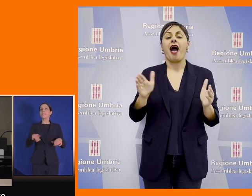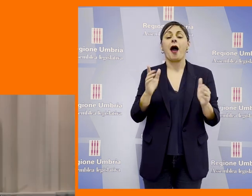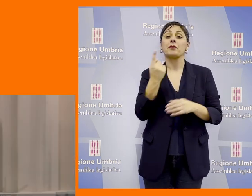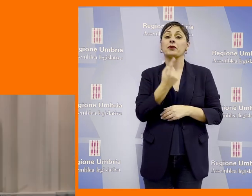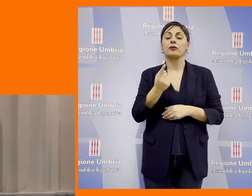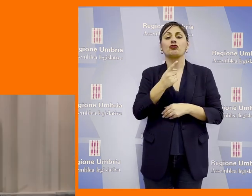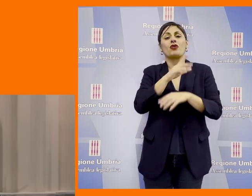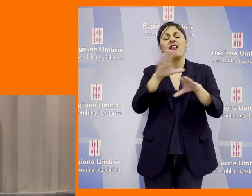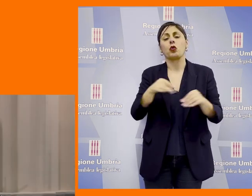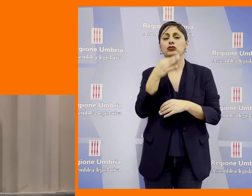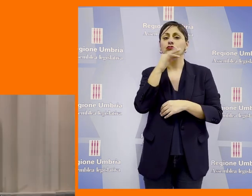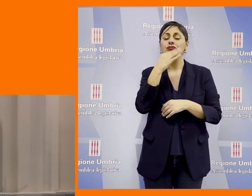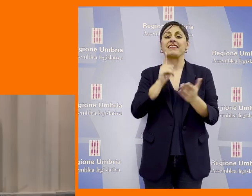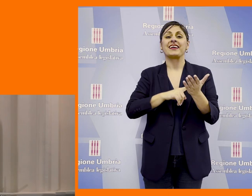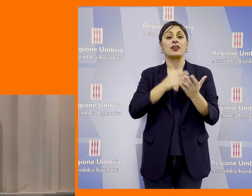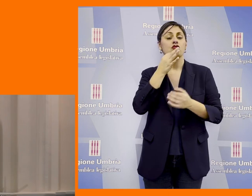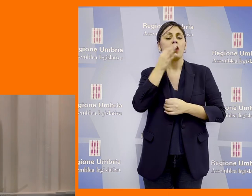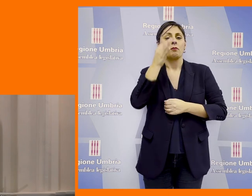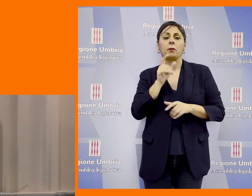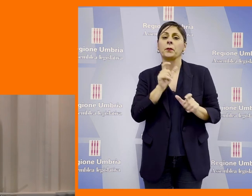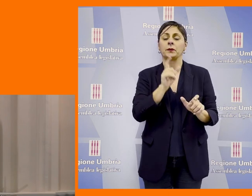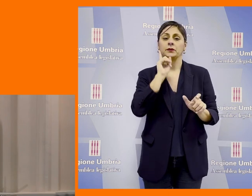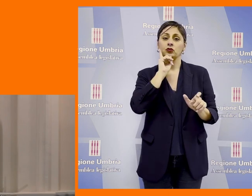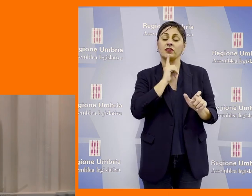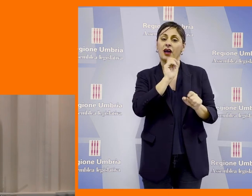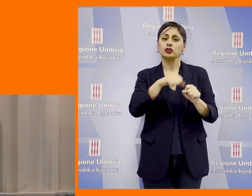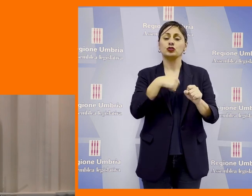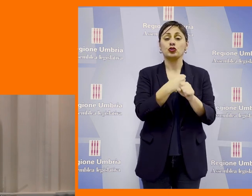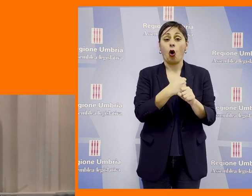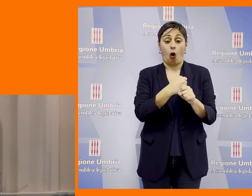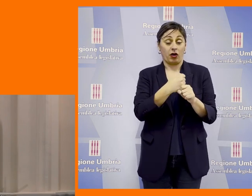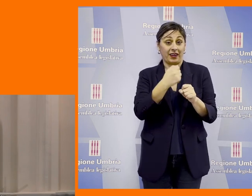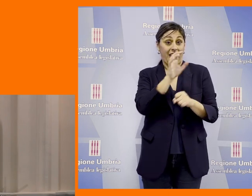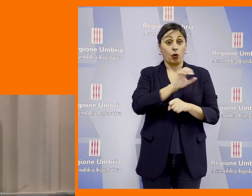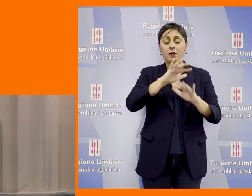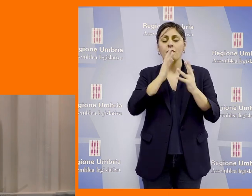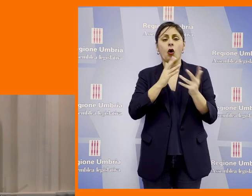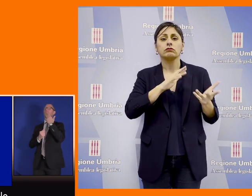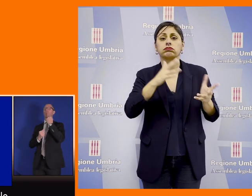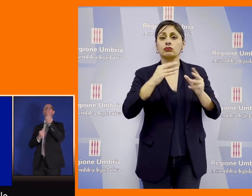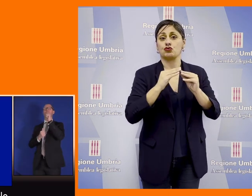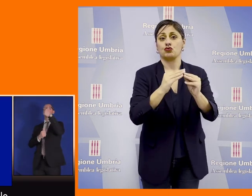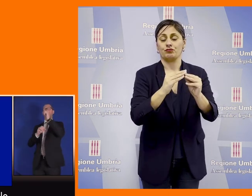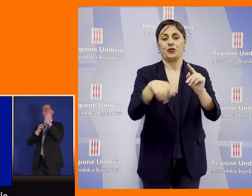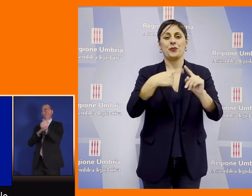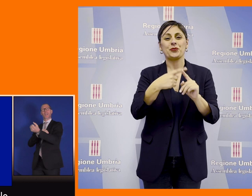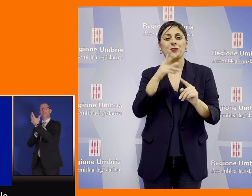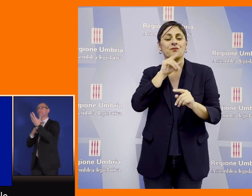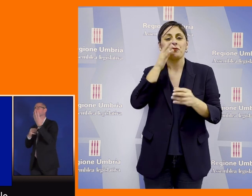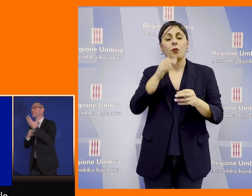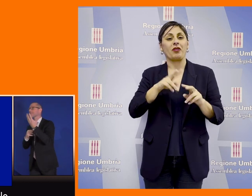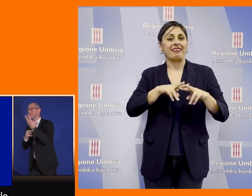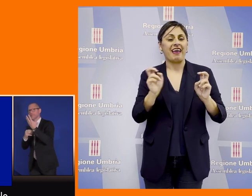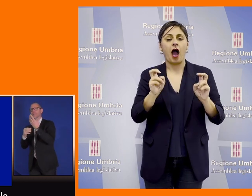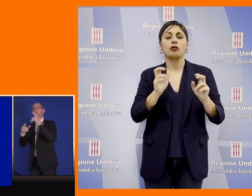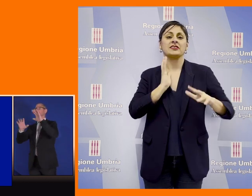aperto con una introduzione sui diritti umani nell'ambito della sordità, storia e ultimi sviluppi in Europa e nel mondo poi si è parlato di